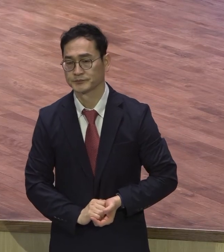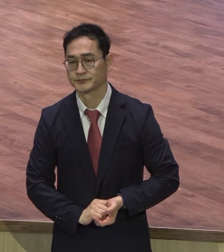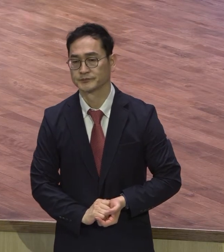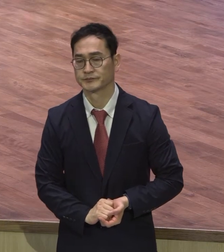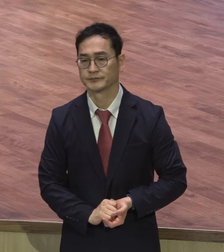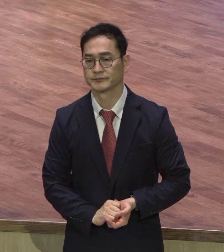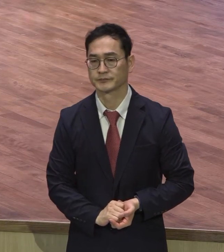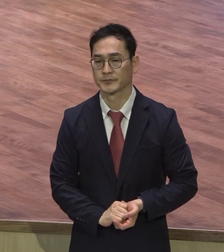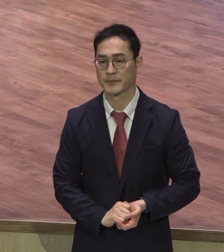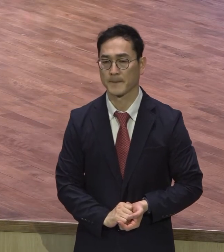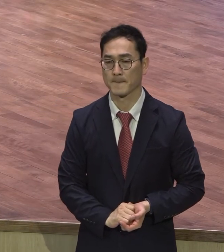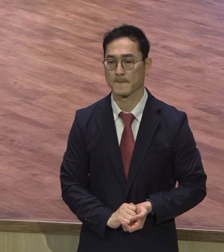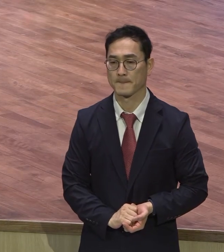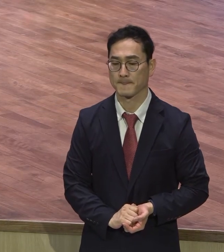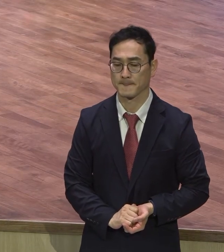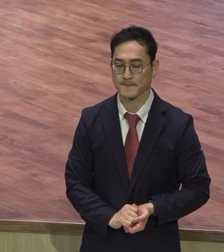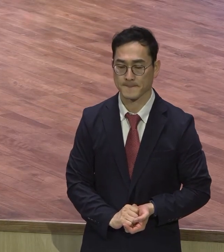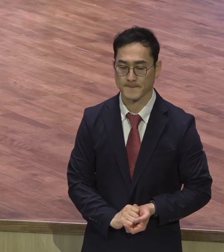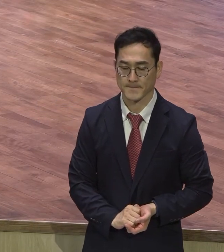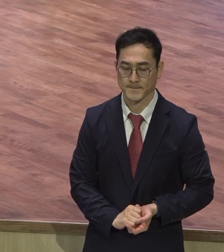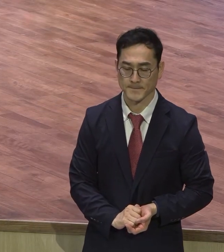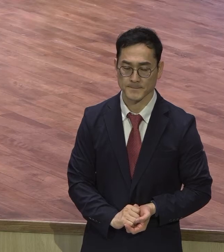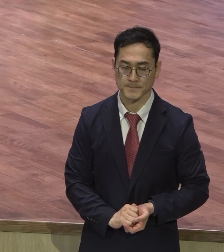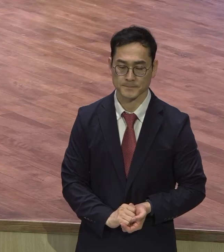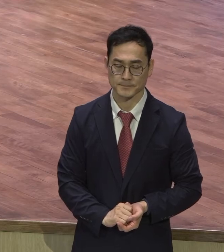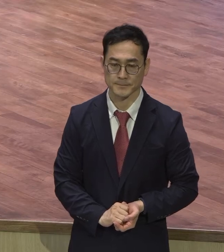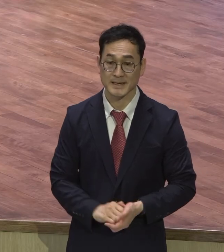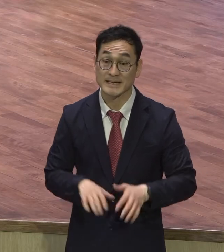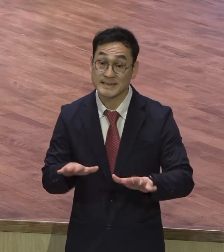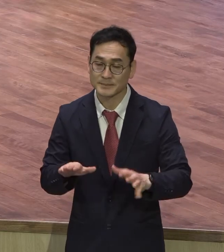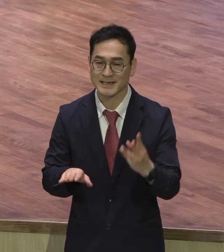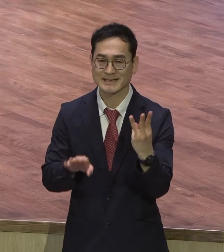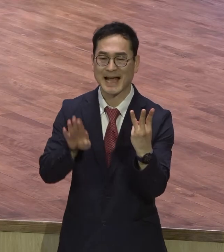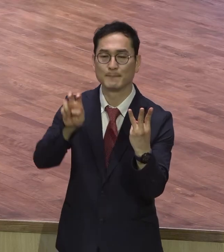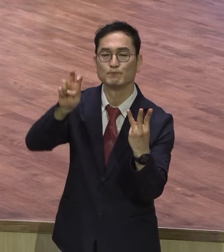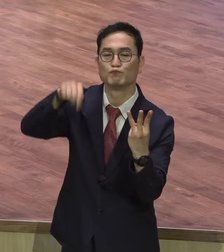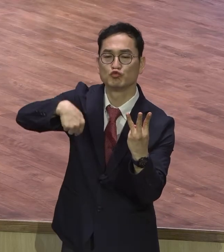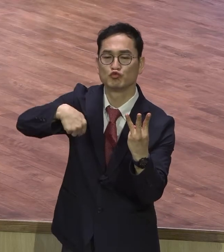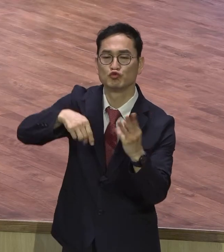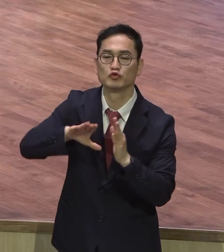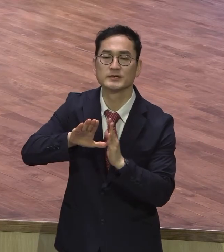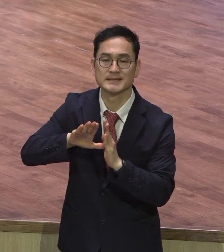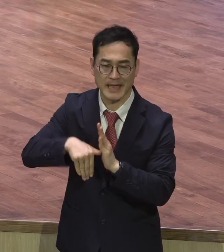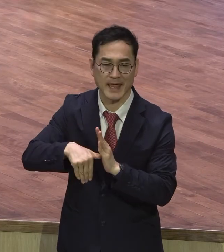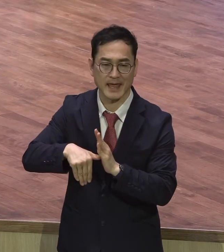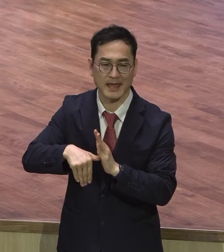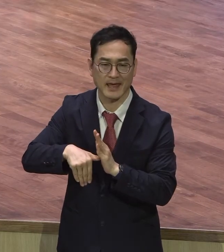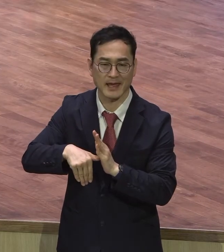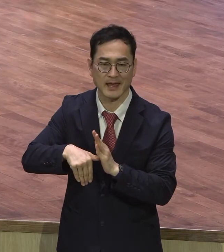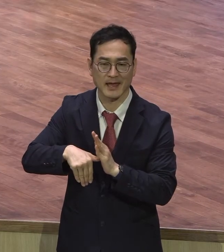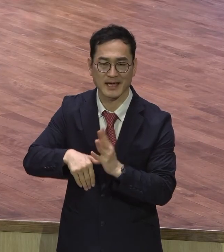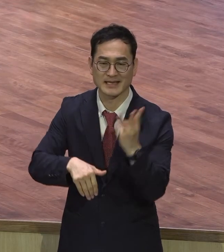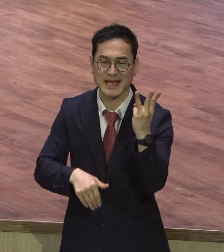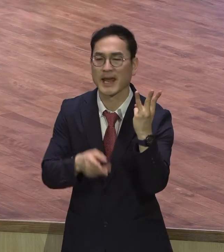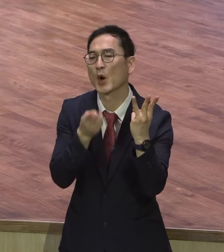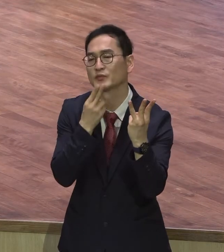지금 시대를요. 산무시대를 합니다. 산무시대 세 가지가 없는 시대다.